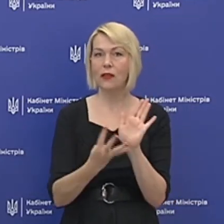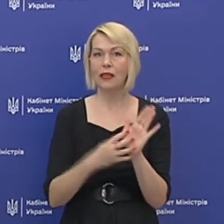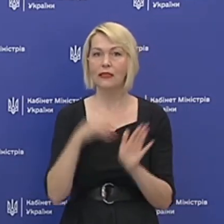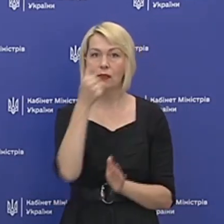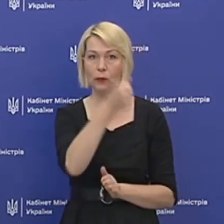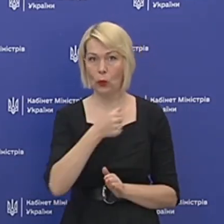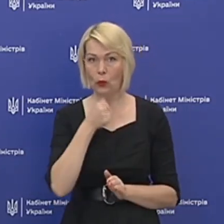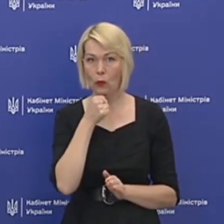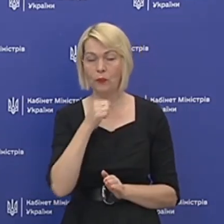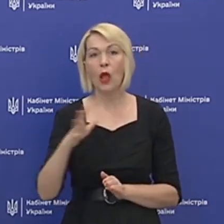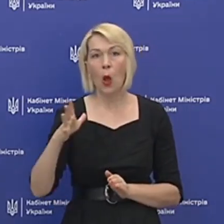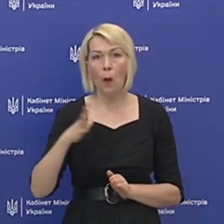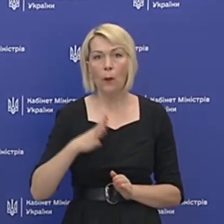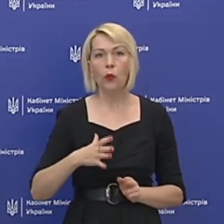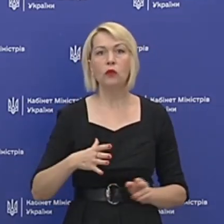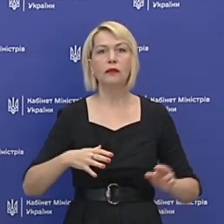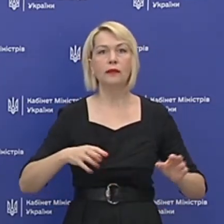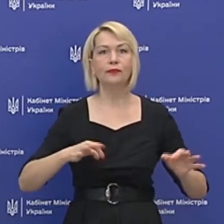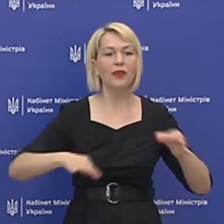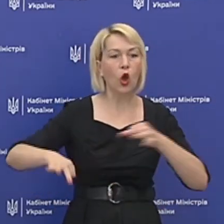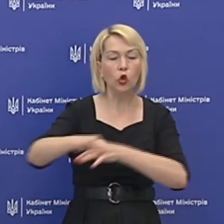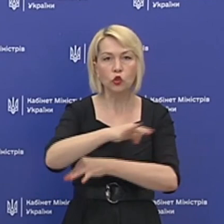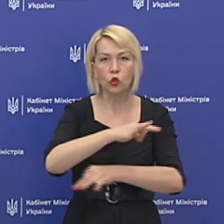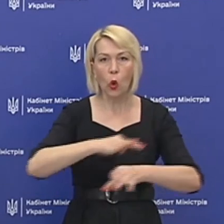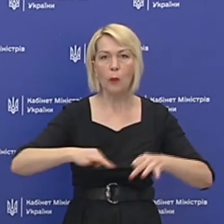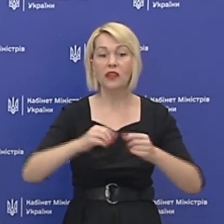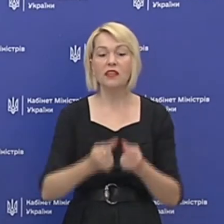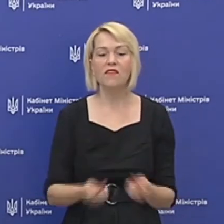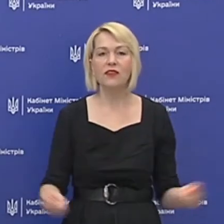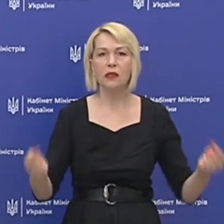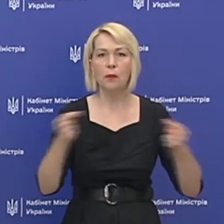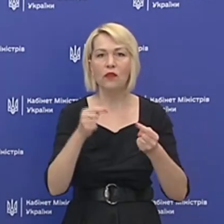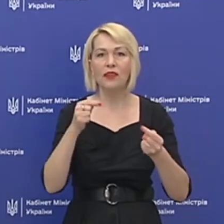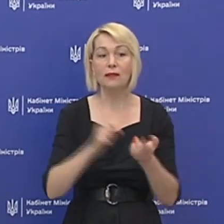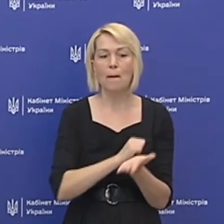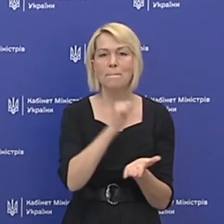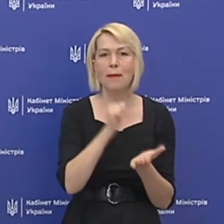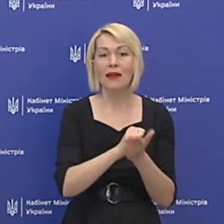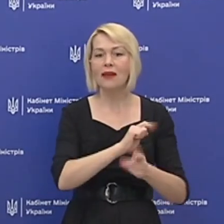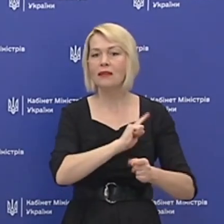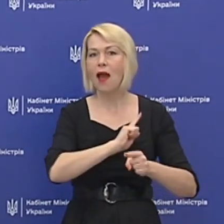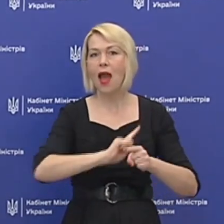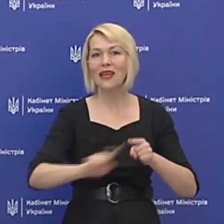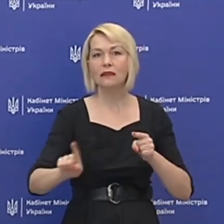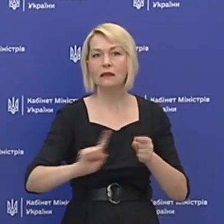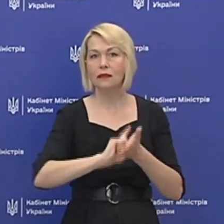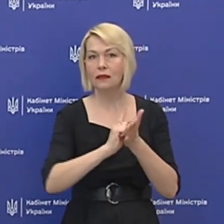роком. Було розроблений відповідно такий пакет екстрених